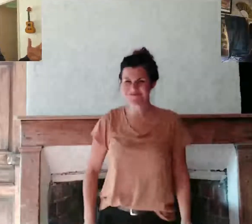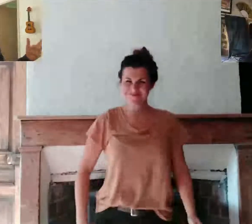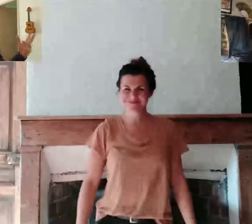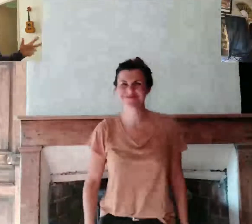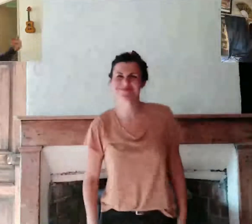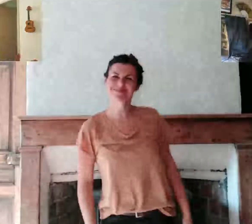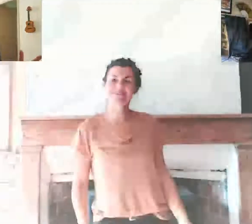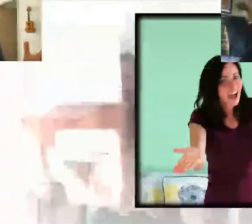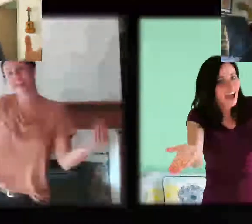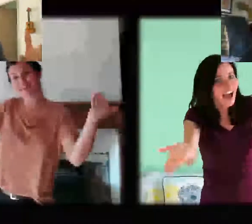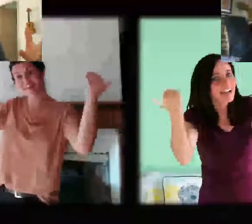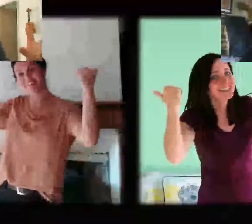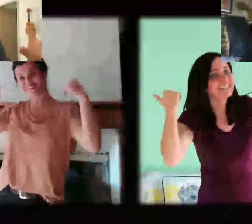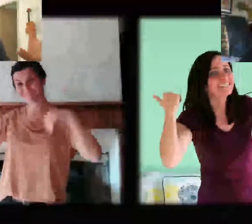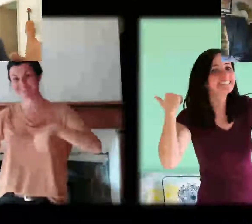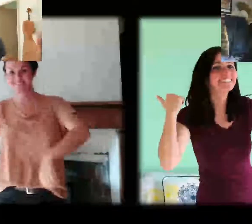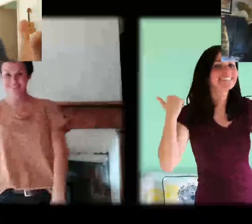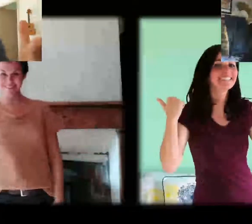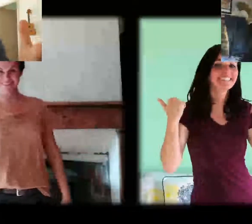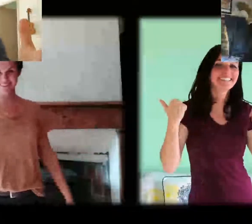Allez !